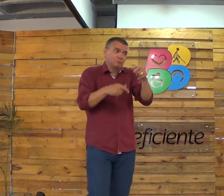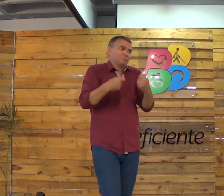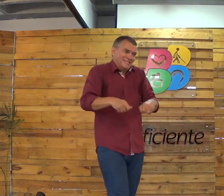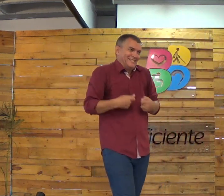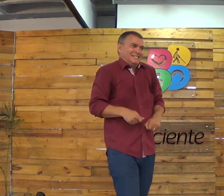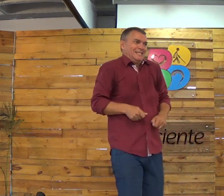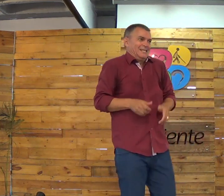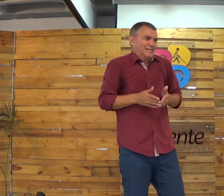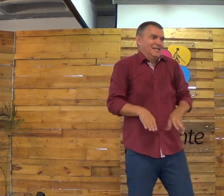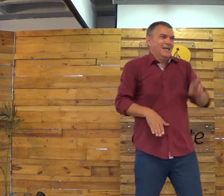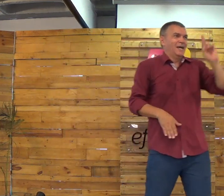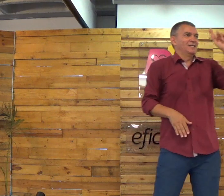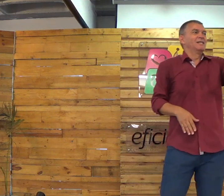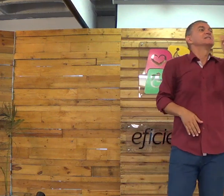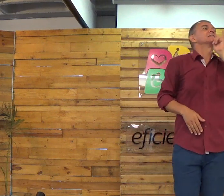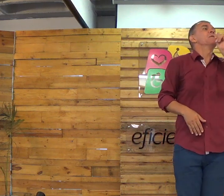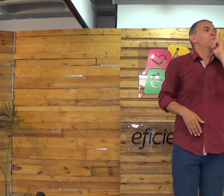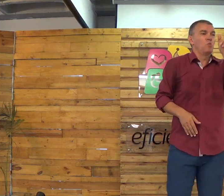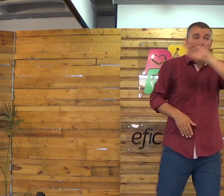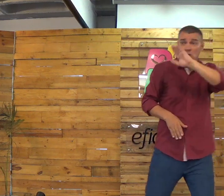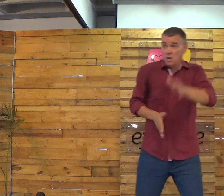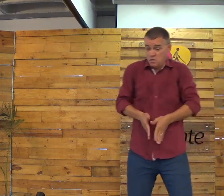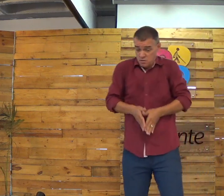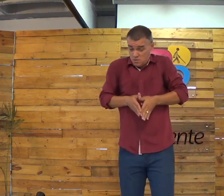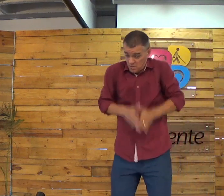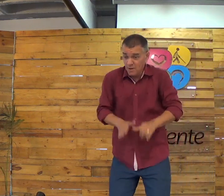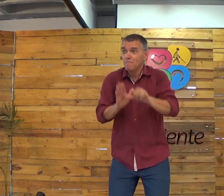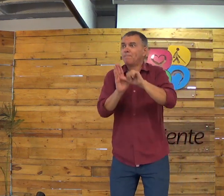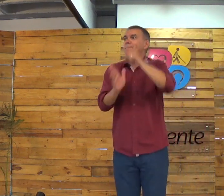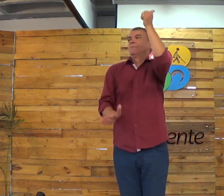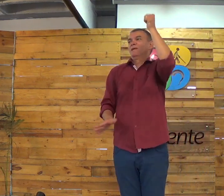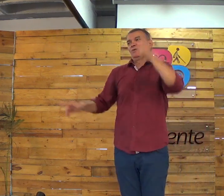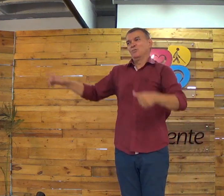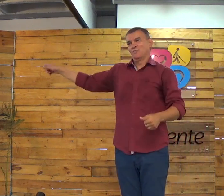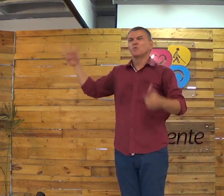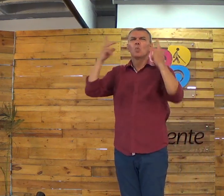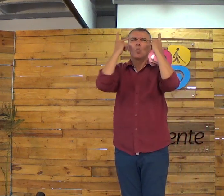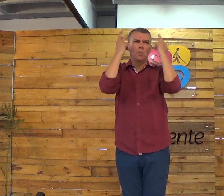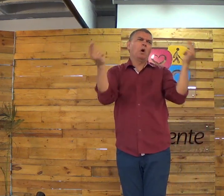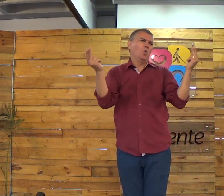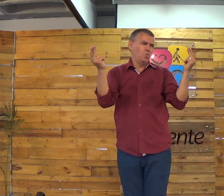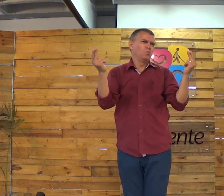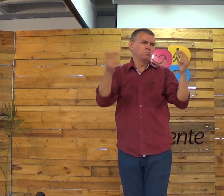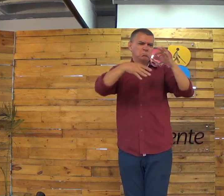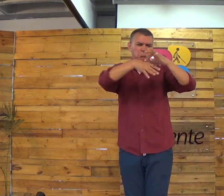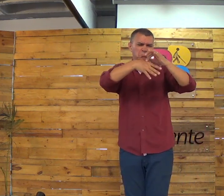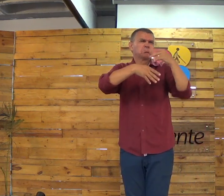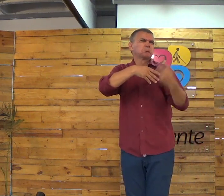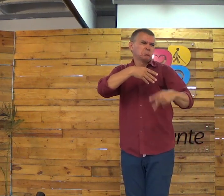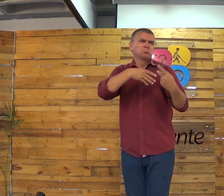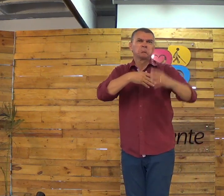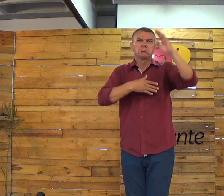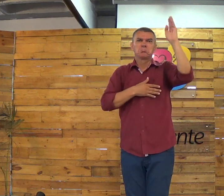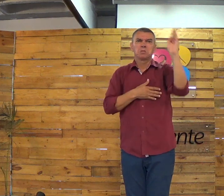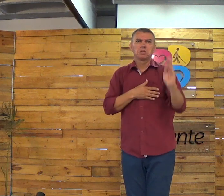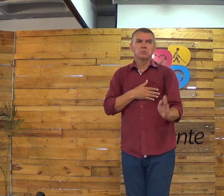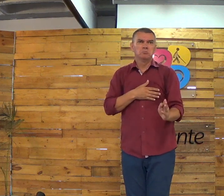É a mesma coisa. Você precisa ter uma identidade. Quando você nasce, a identidade retrata a primeira nascimento, né?